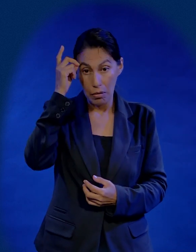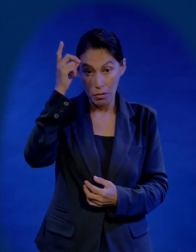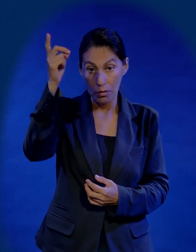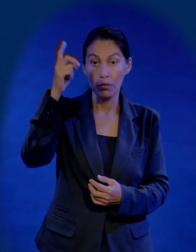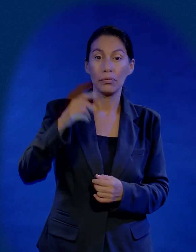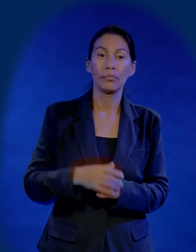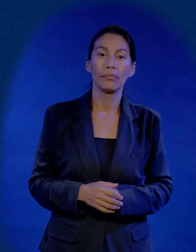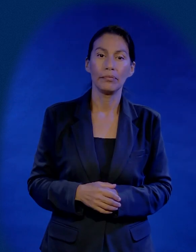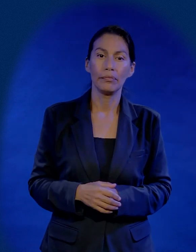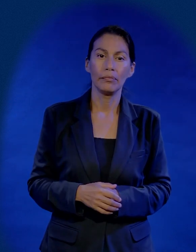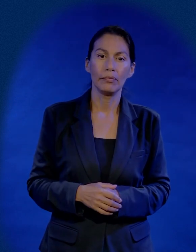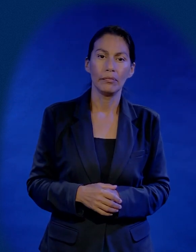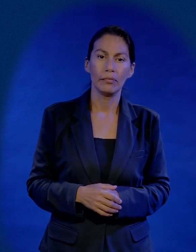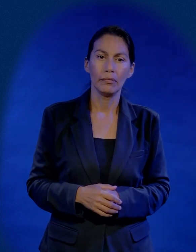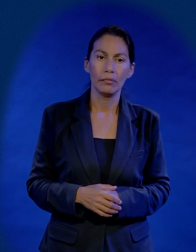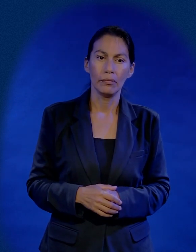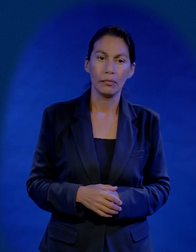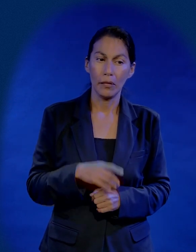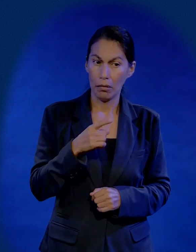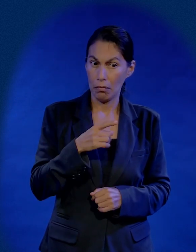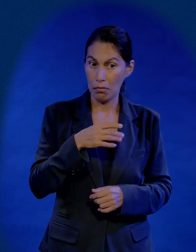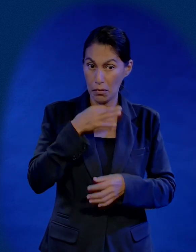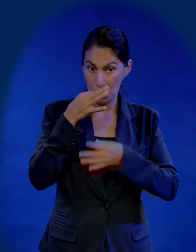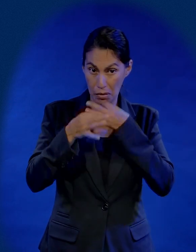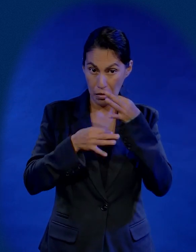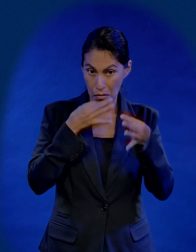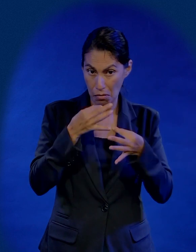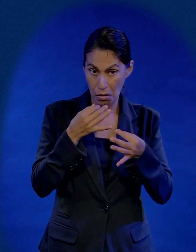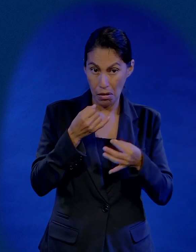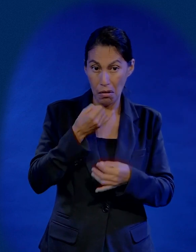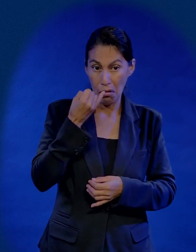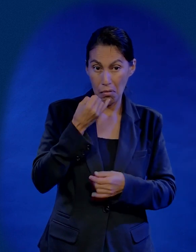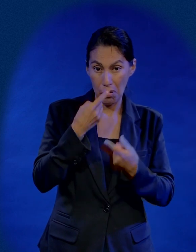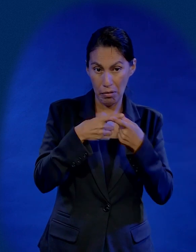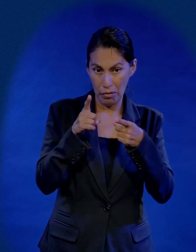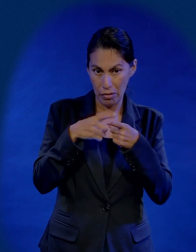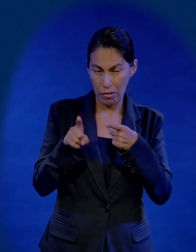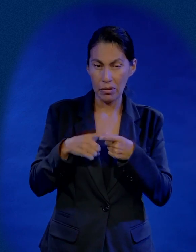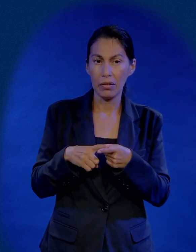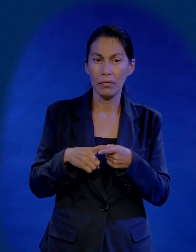este es un hombre de Dios cada sermón a pesar de que no predicaba en mi idioma